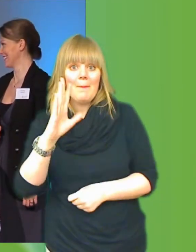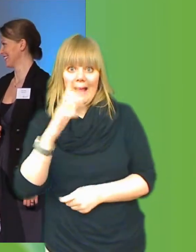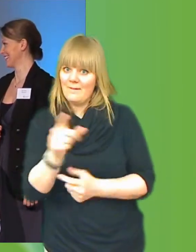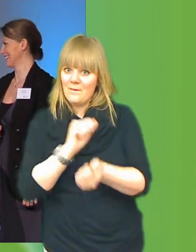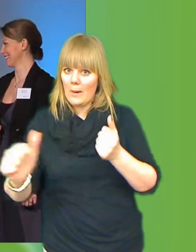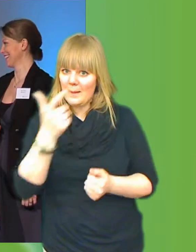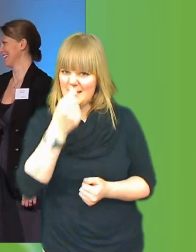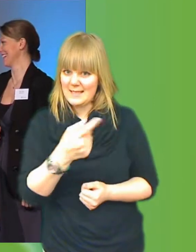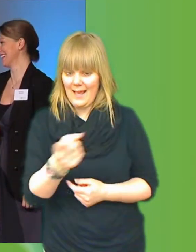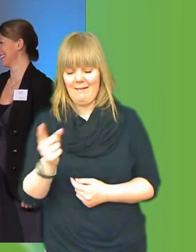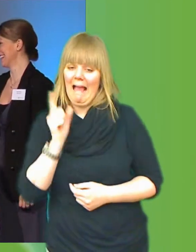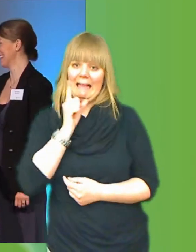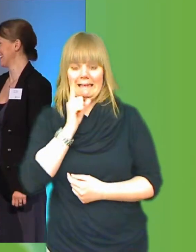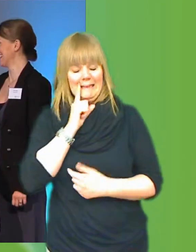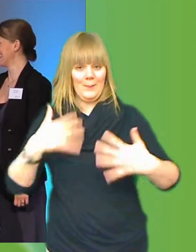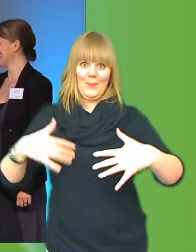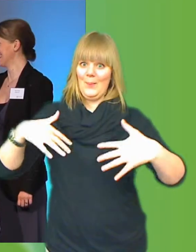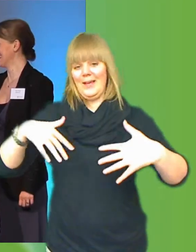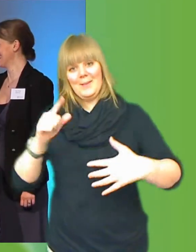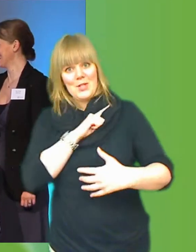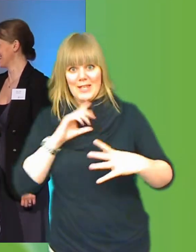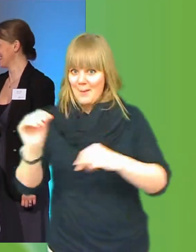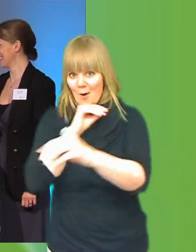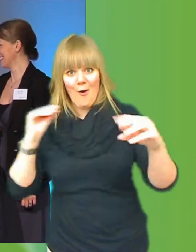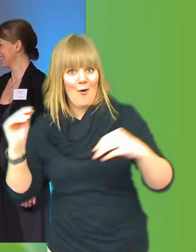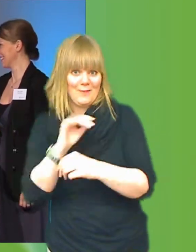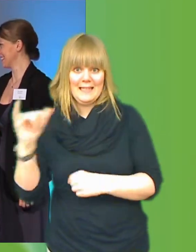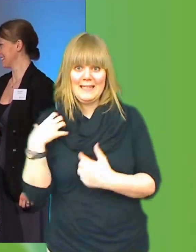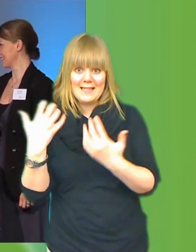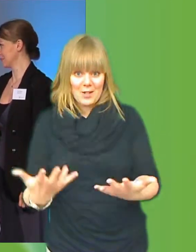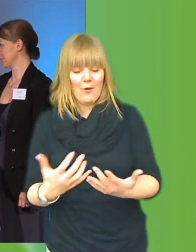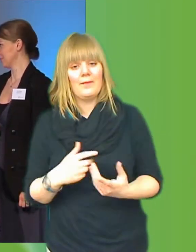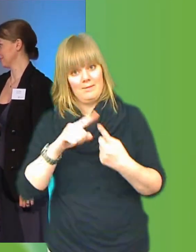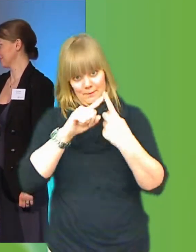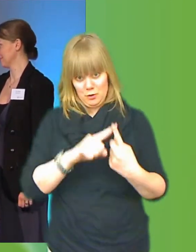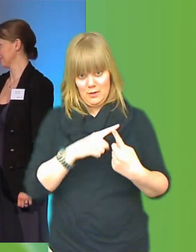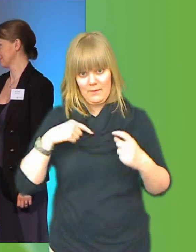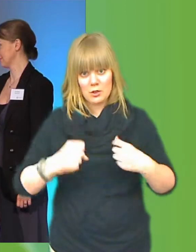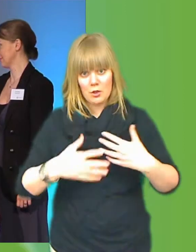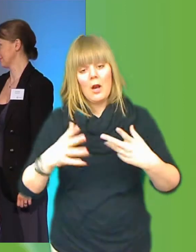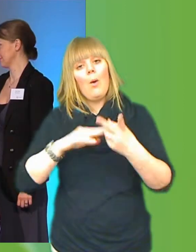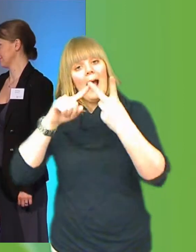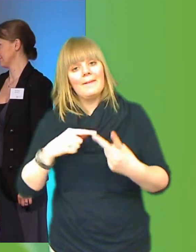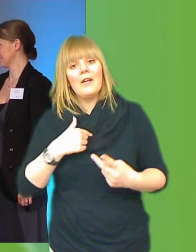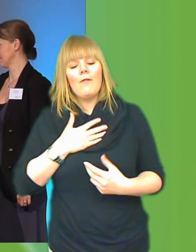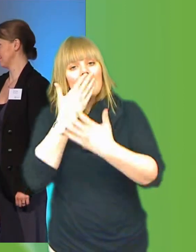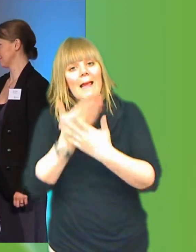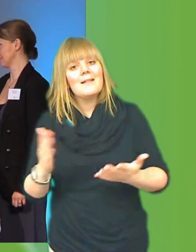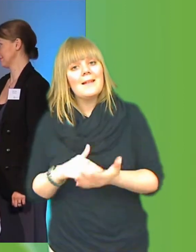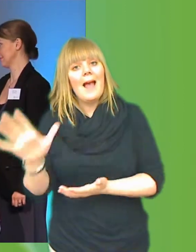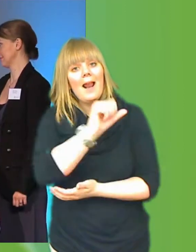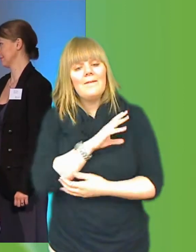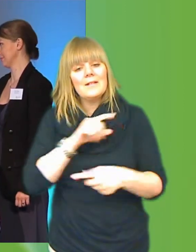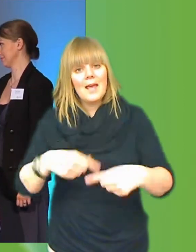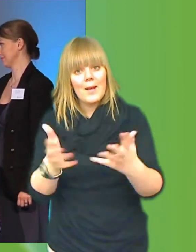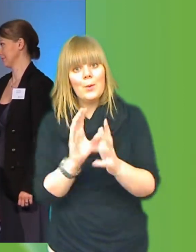slår det gnister. Det gör det alltid när vi debatterar. Det är det första. Och det andra är att jag skulle vilja sända en helst, inte alla är här inne. Att både jag och